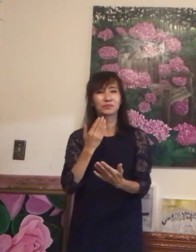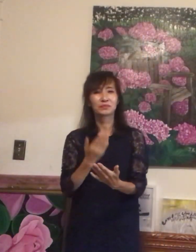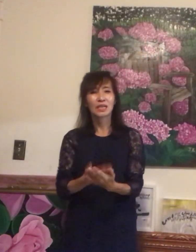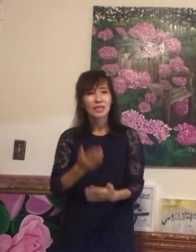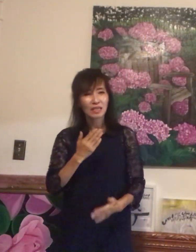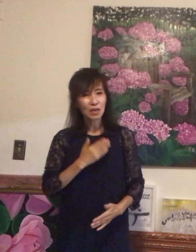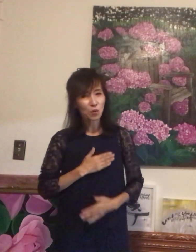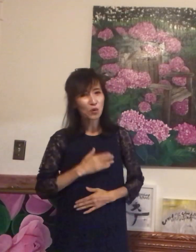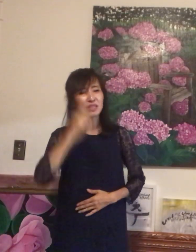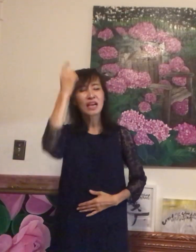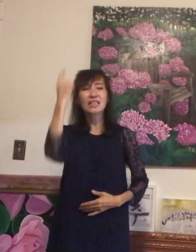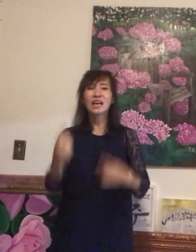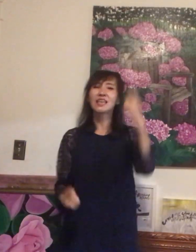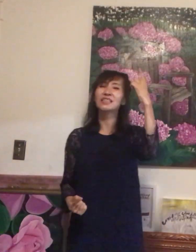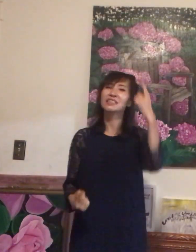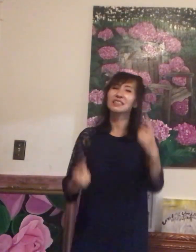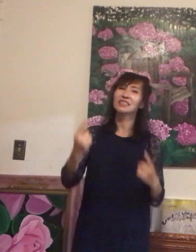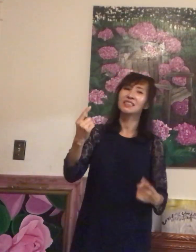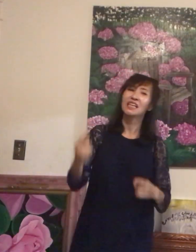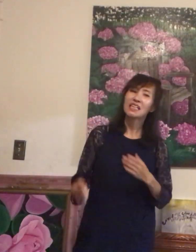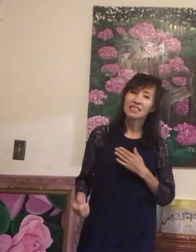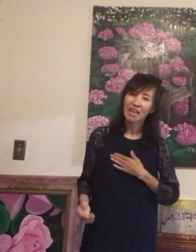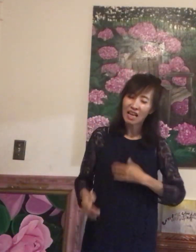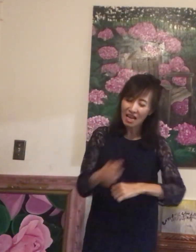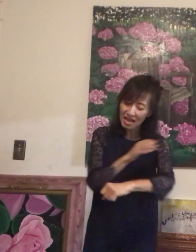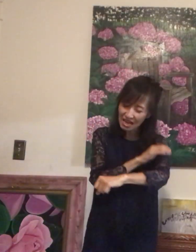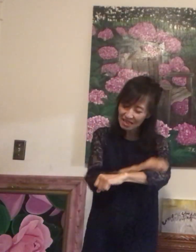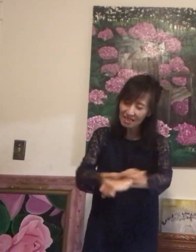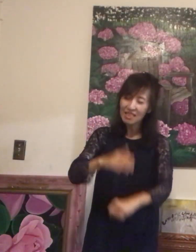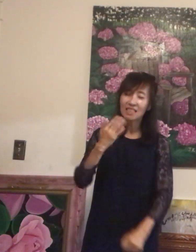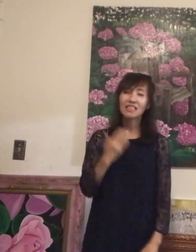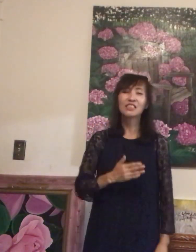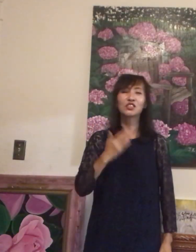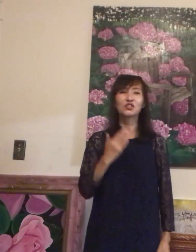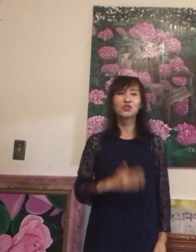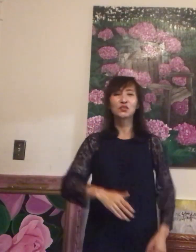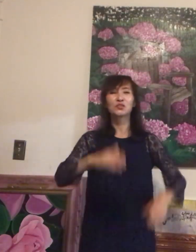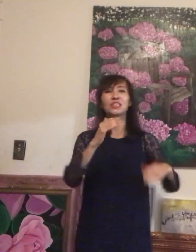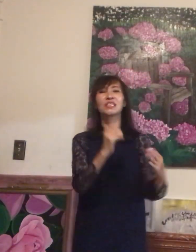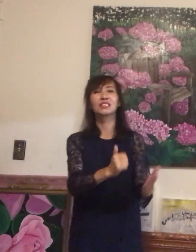나보다 나를 잘 아시는 주님